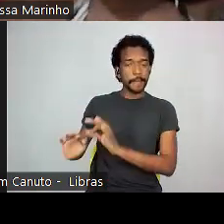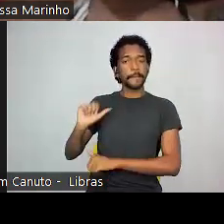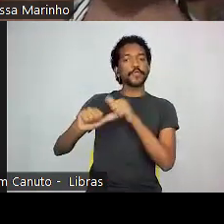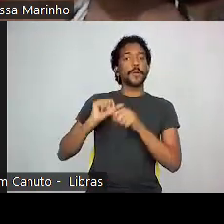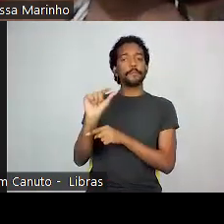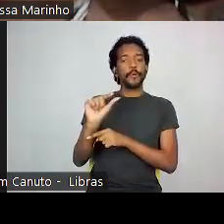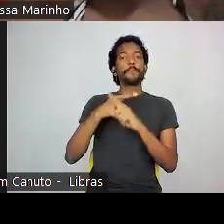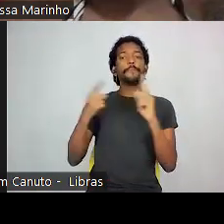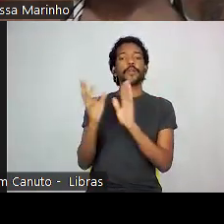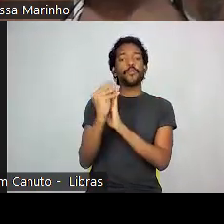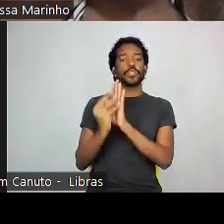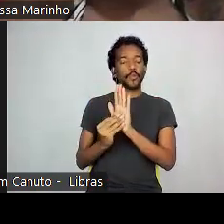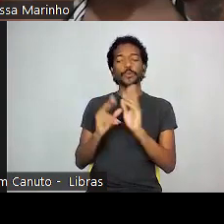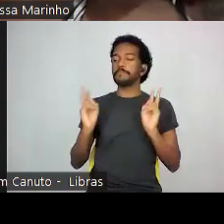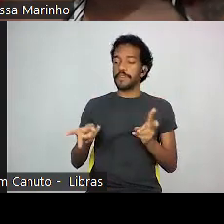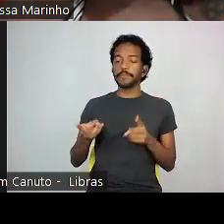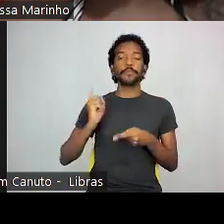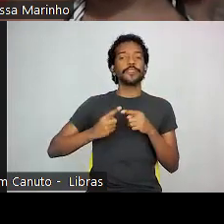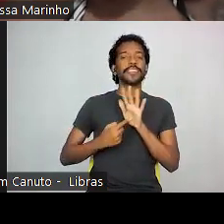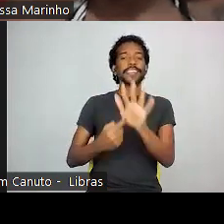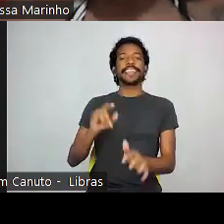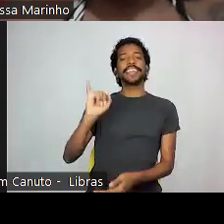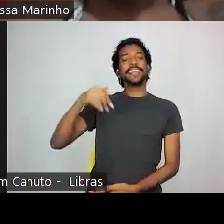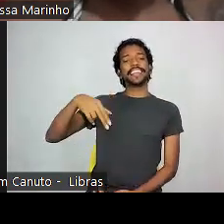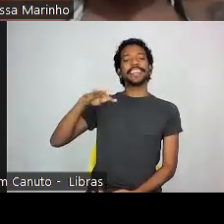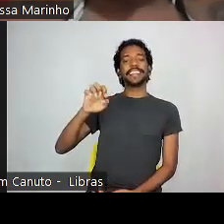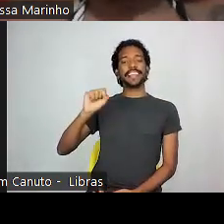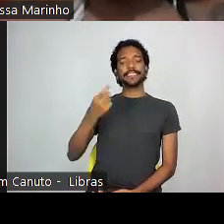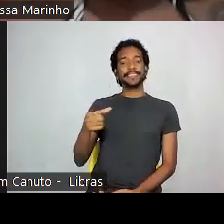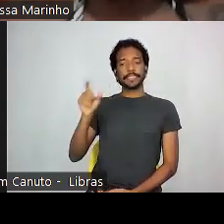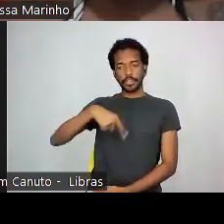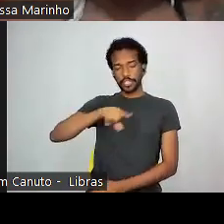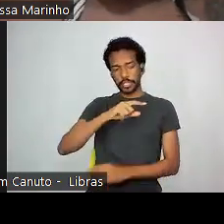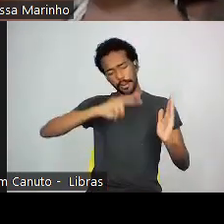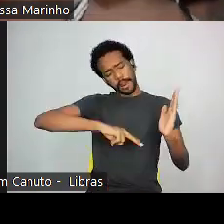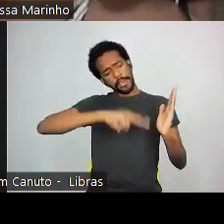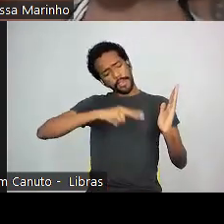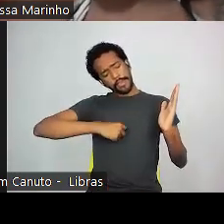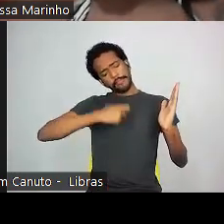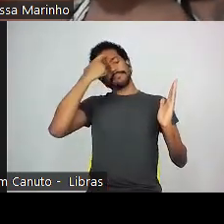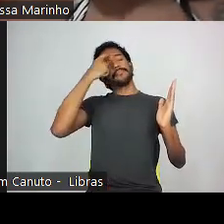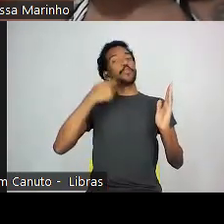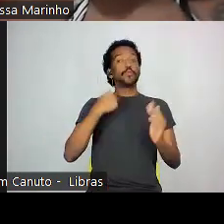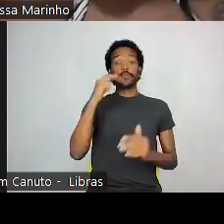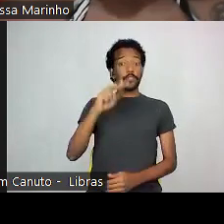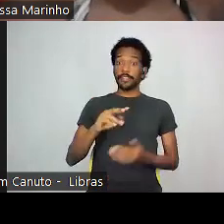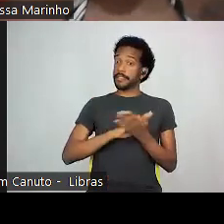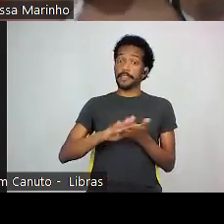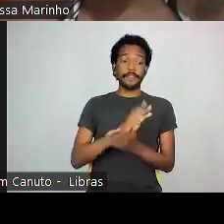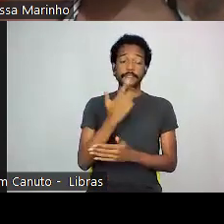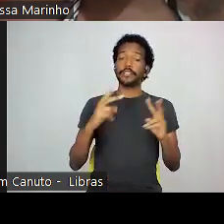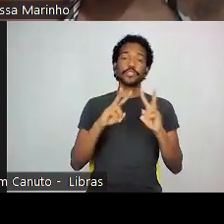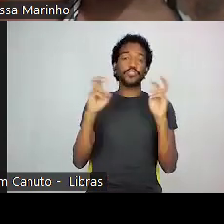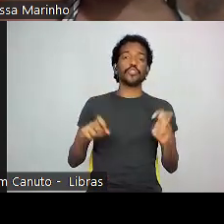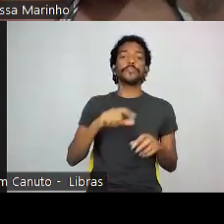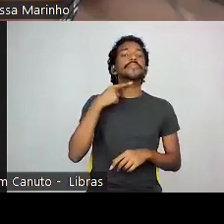fala, eu coloquei aqui a intenção destacada, porque a intenção das leituras que eu fiz para preparar essa conversa para vocês. Eu não vi ninguém falando de intenção, mas vi falando